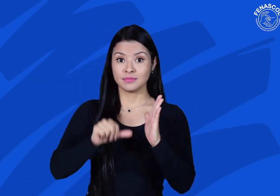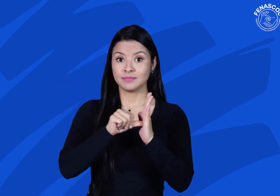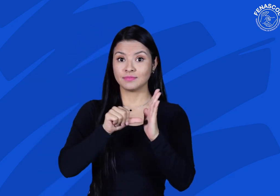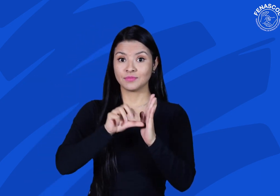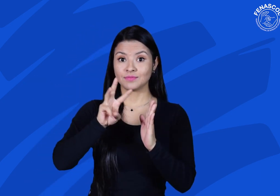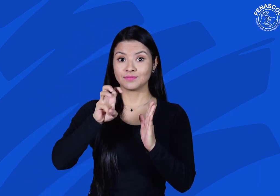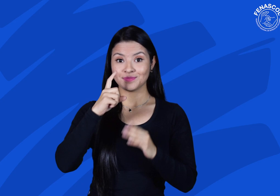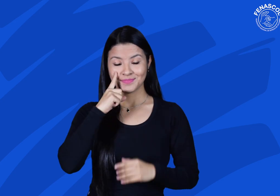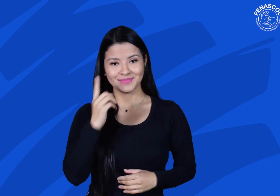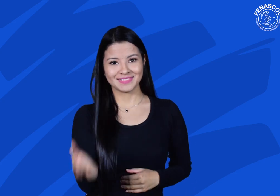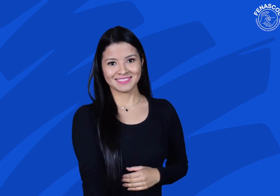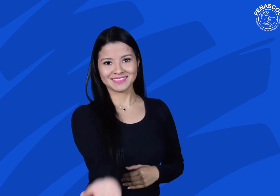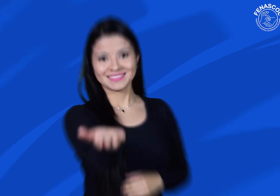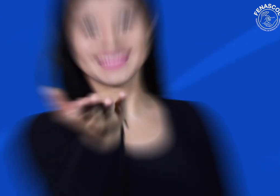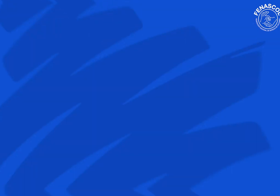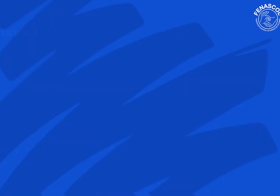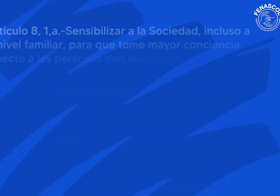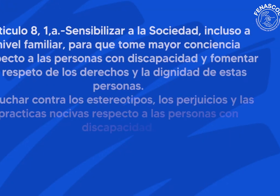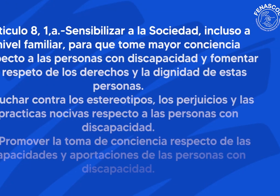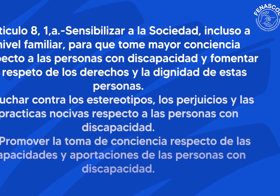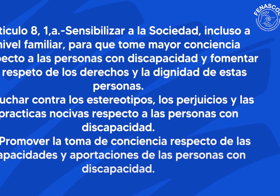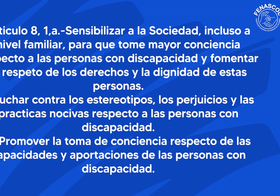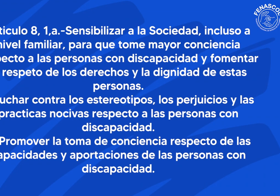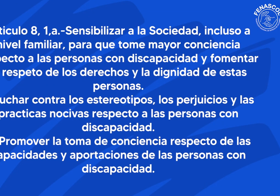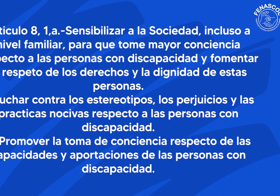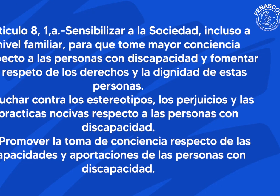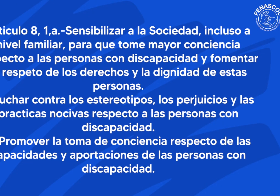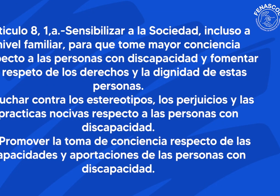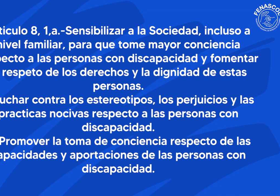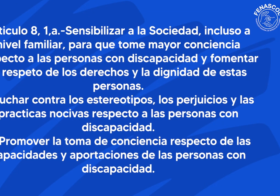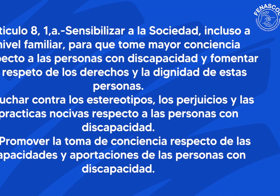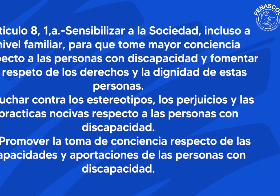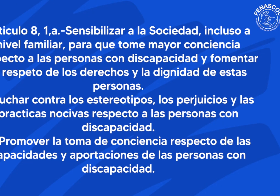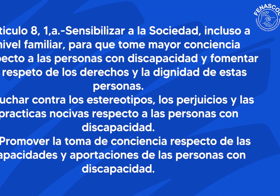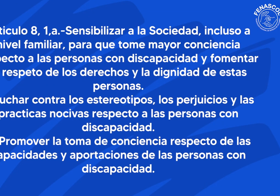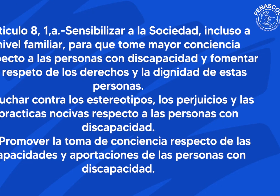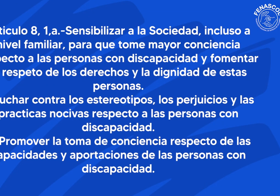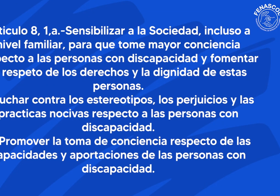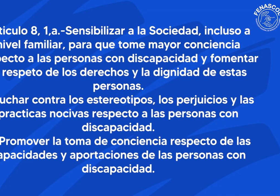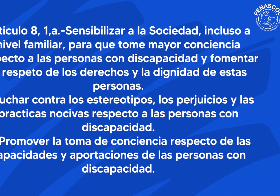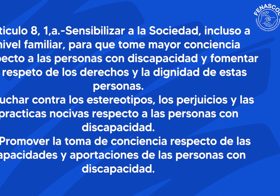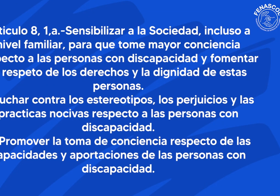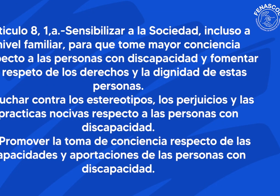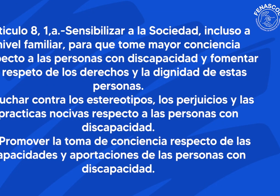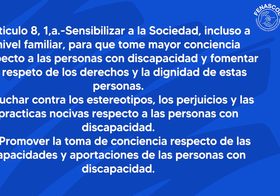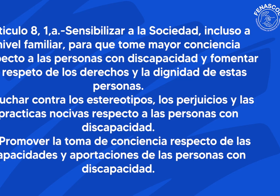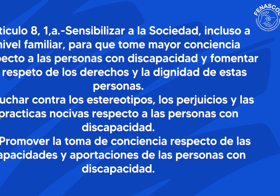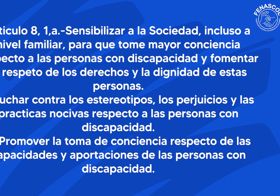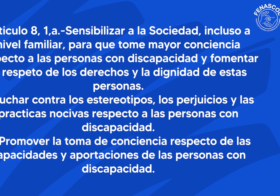dispuesto por la Convención en su artículo 8. Veamos. Artículo 8, numeral 1. A.